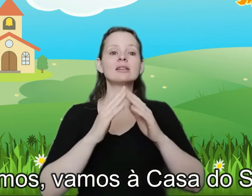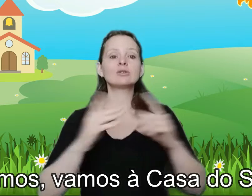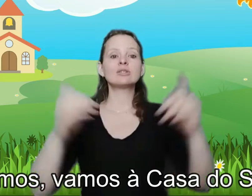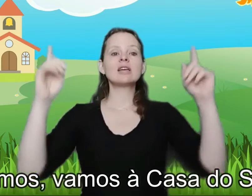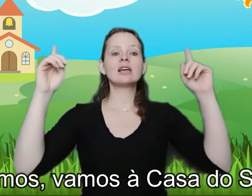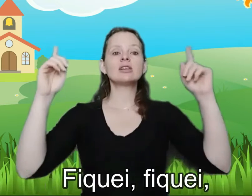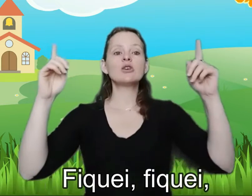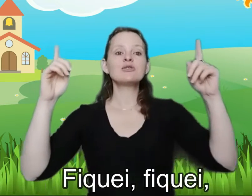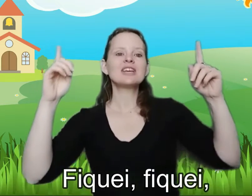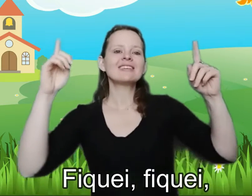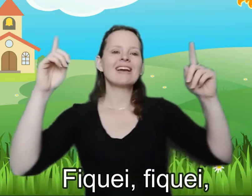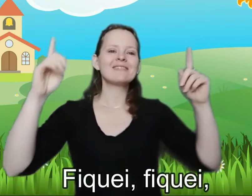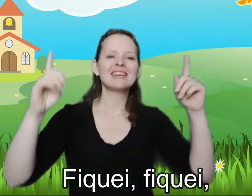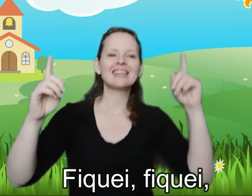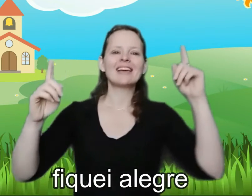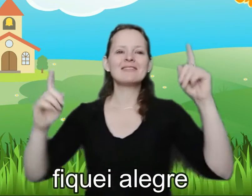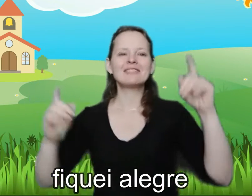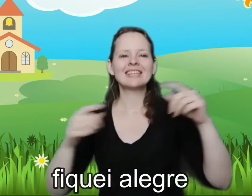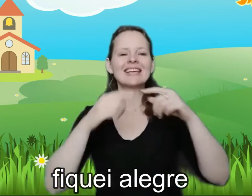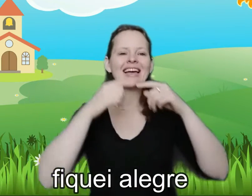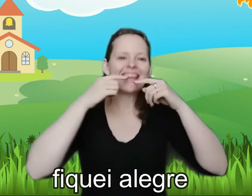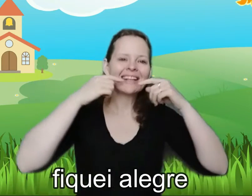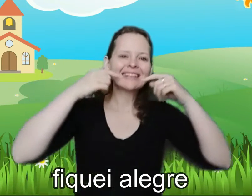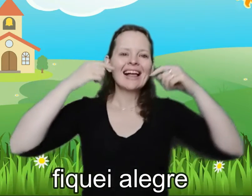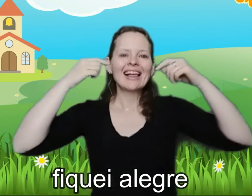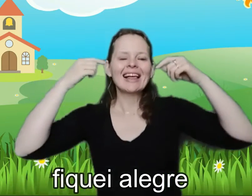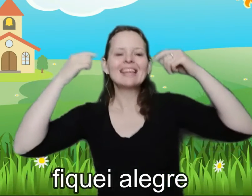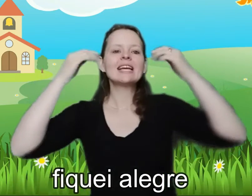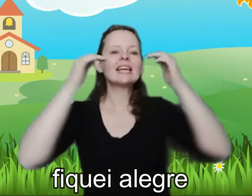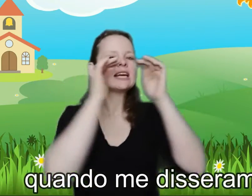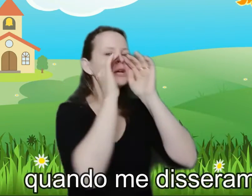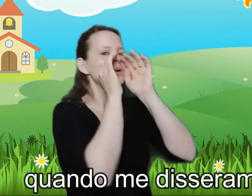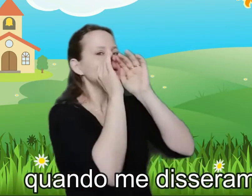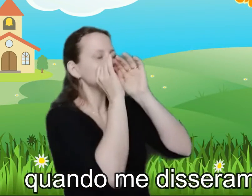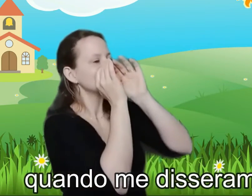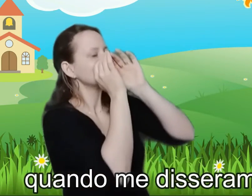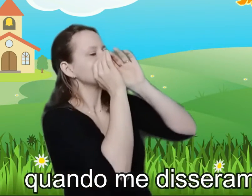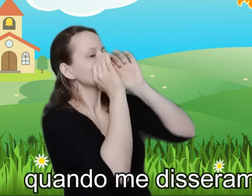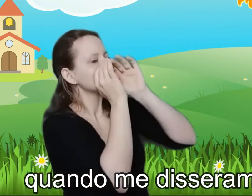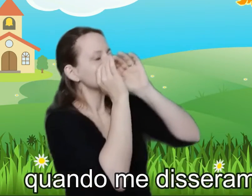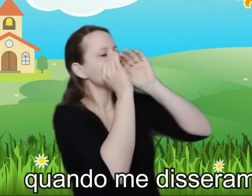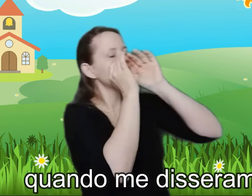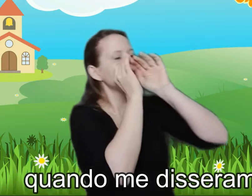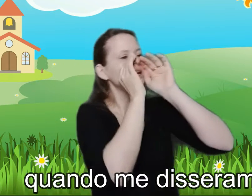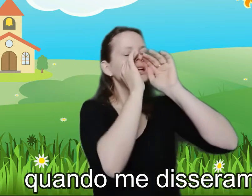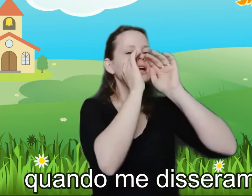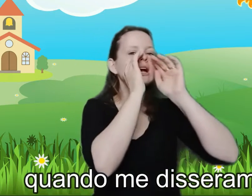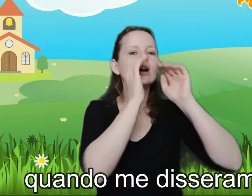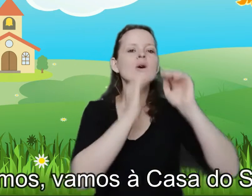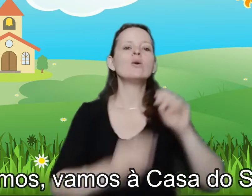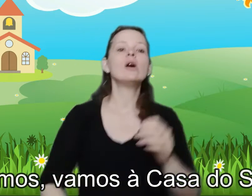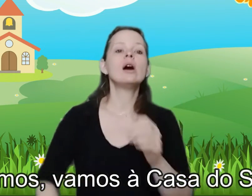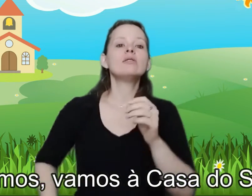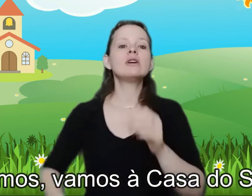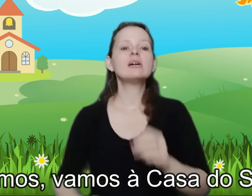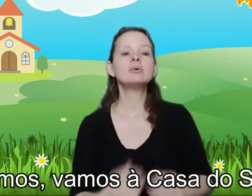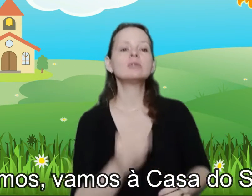do Senhor Fiquei alegre quando me disseram Vamos,